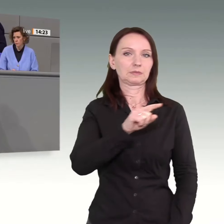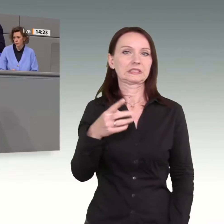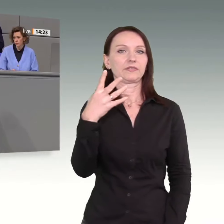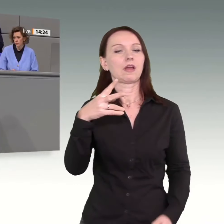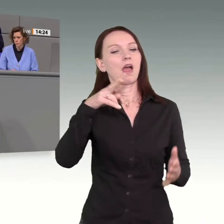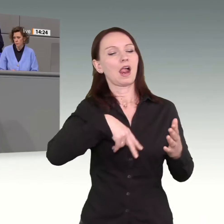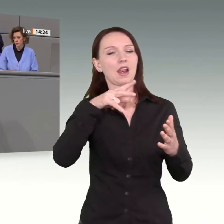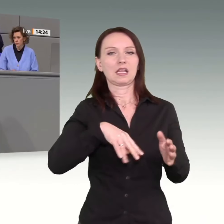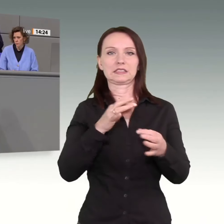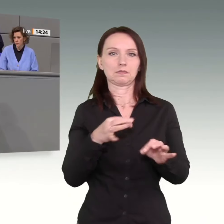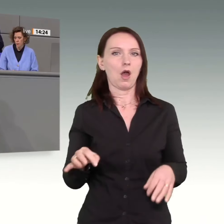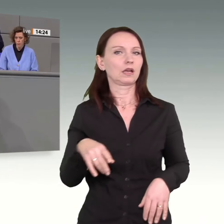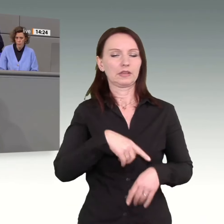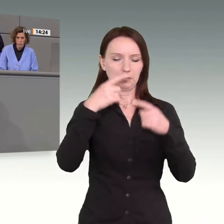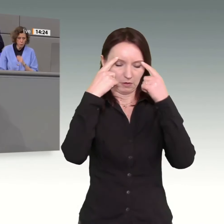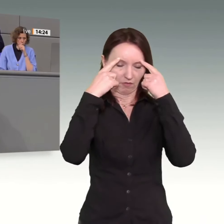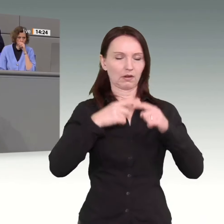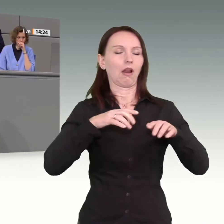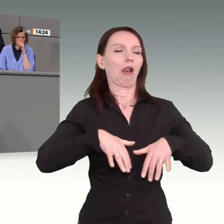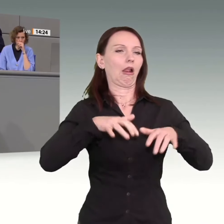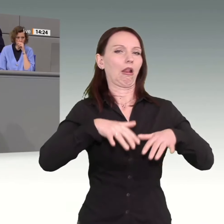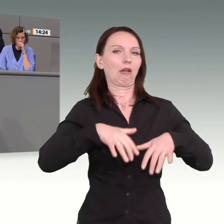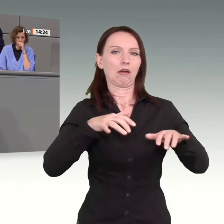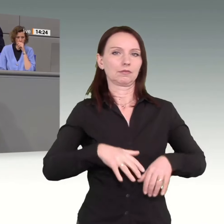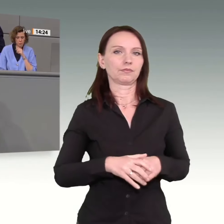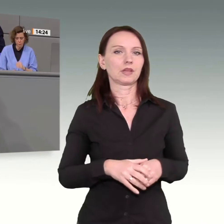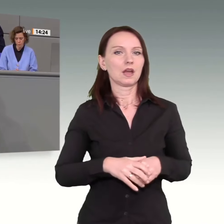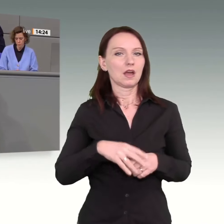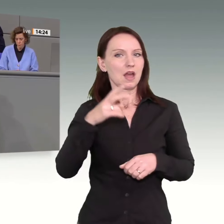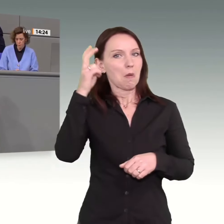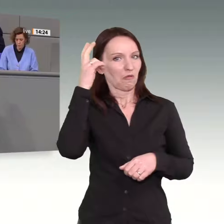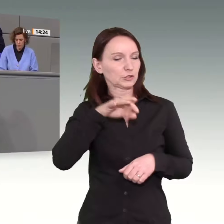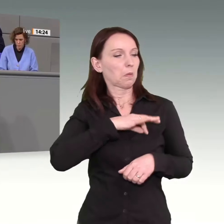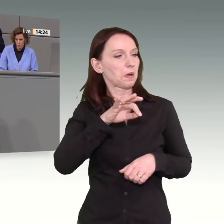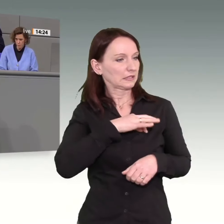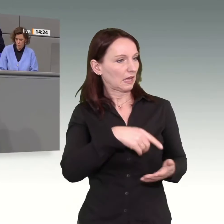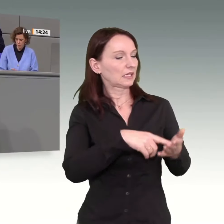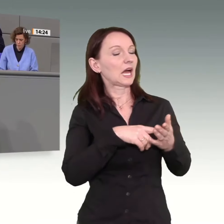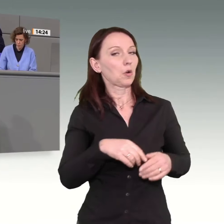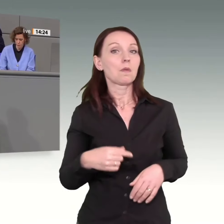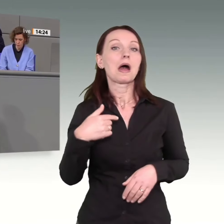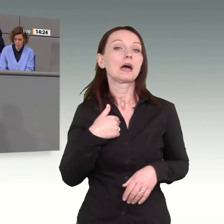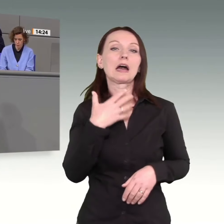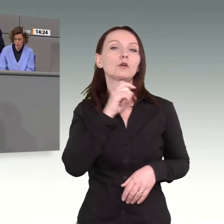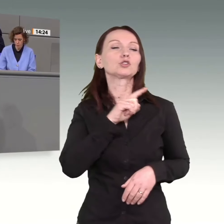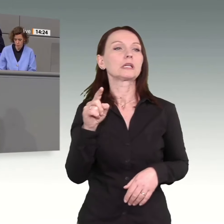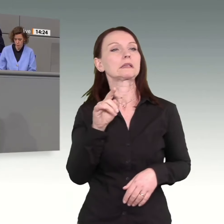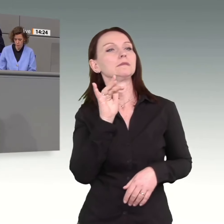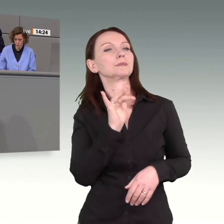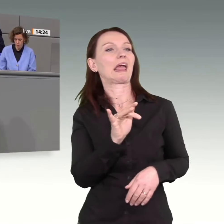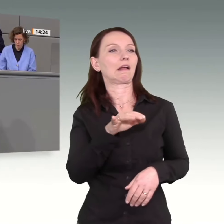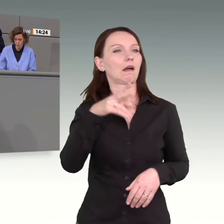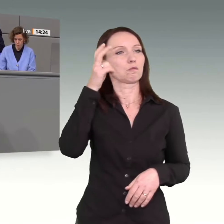Das ist völlig verkopftes Geschreibsel. Da schlägt die Professorenpartei durch. Wobei ich nichts gegen Professoren gesagt haben will. Aber Sie haben